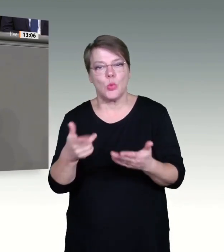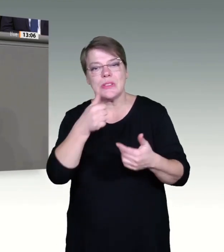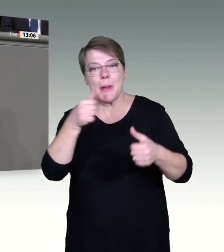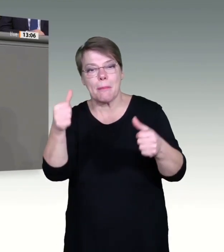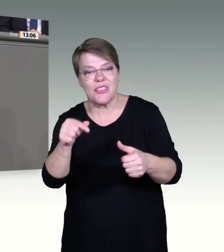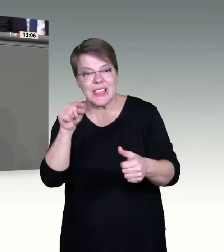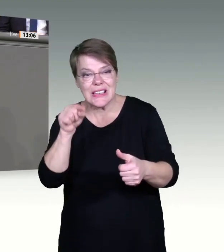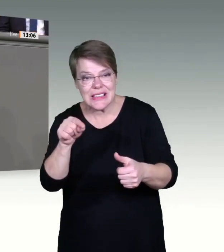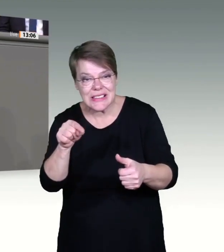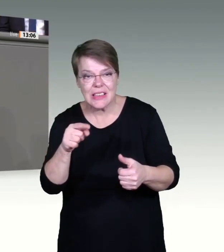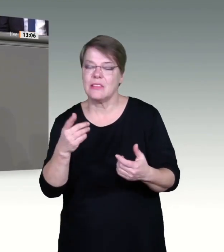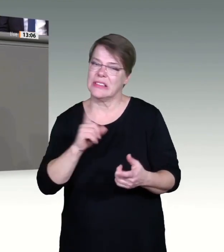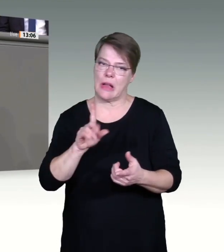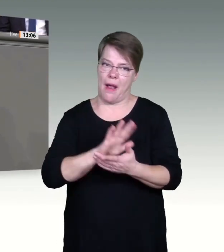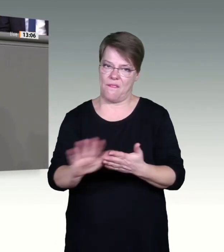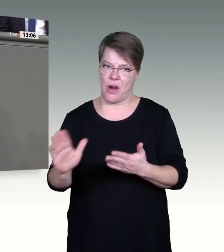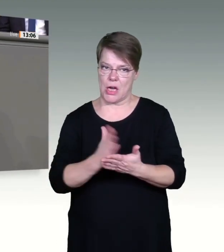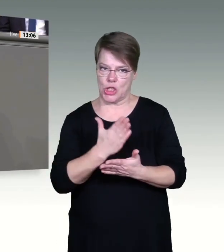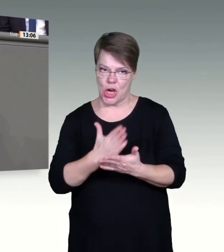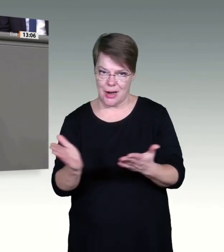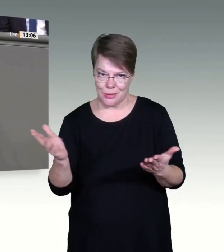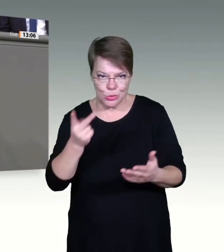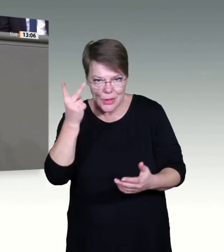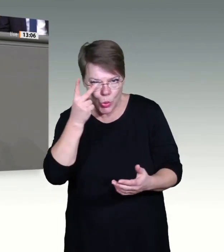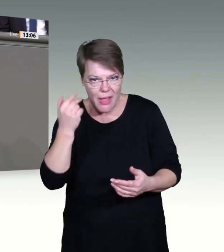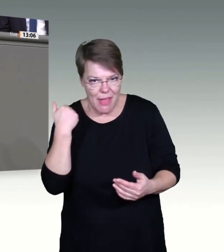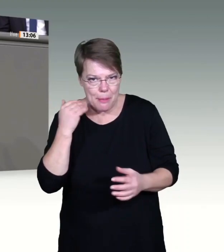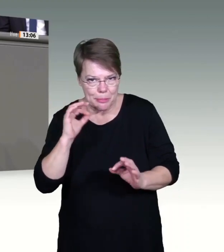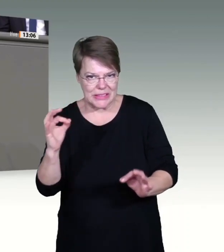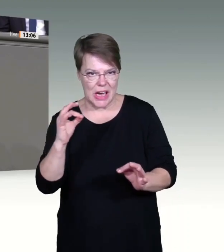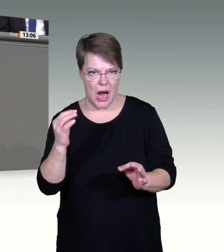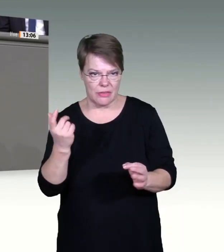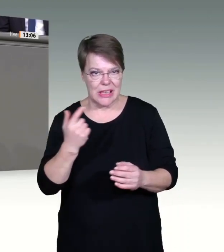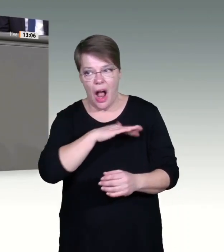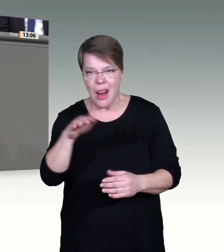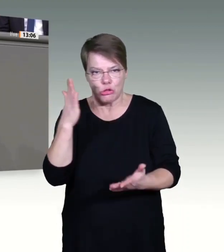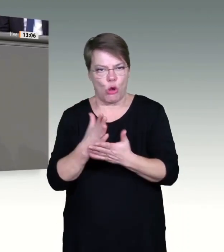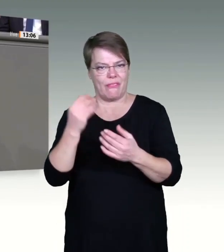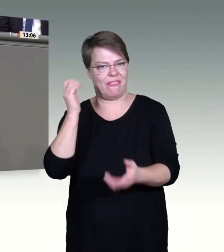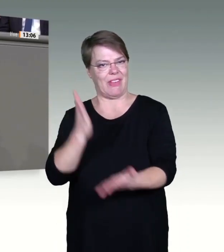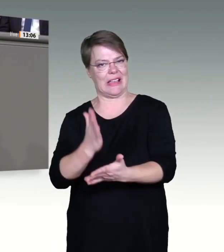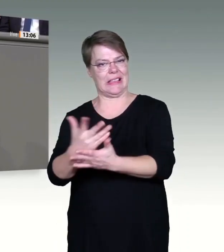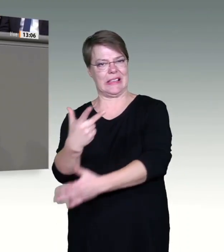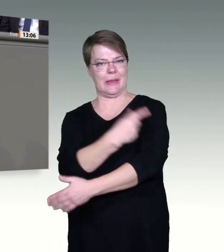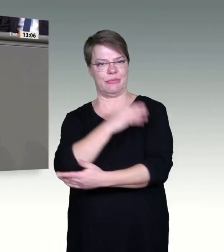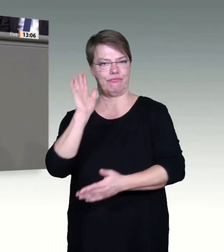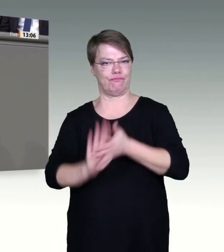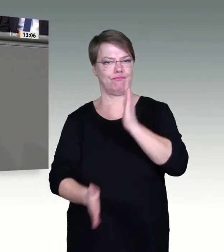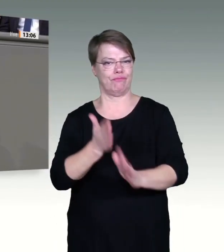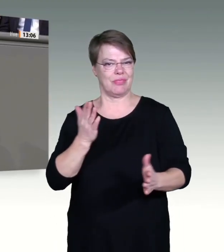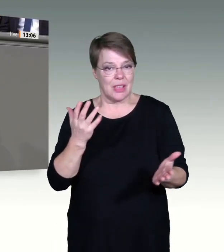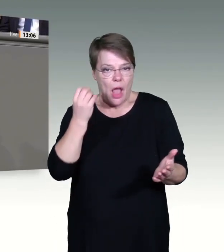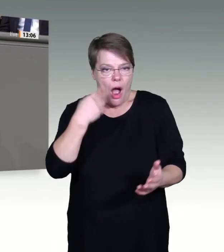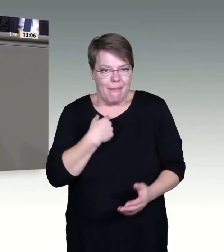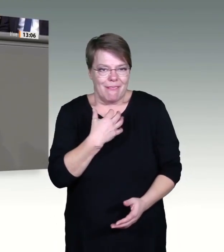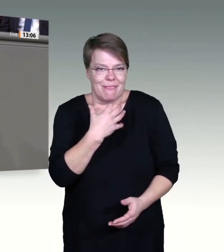eigenverantwortlich sich und andere schützen. Deshalb haben wir uns auch für eine Befristung der Pflicht bis Ende 2022